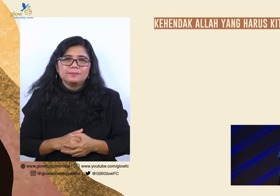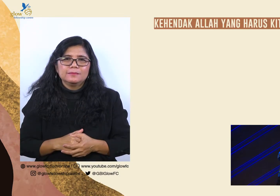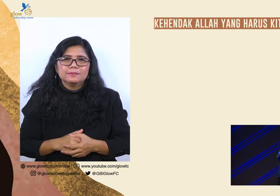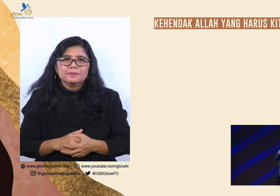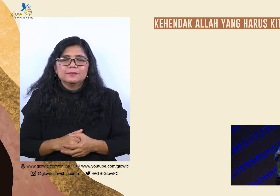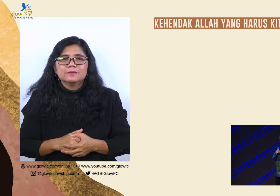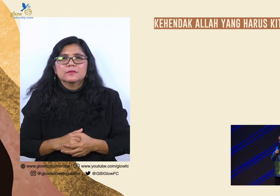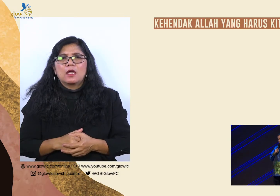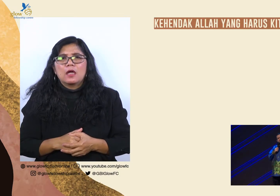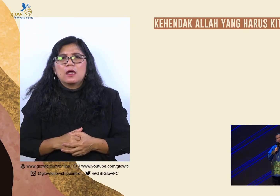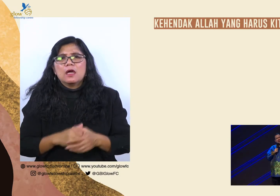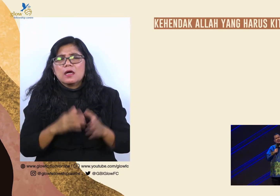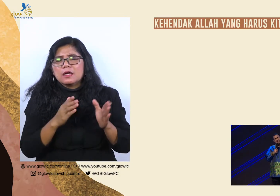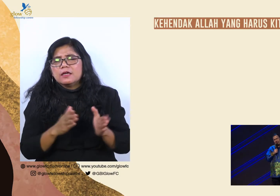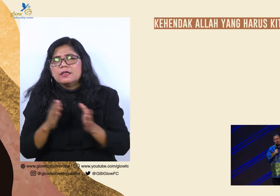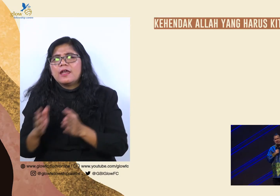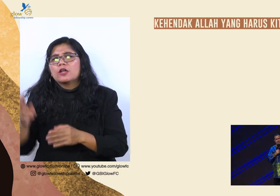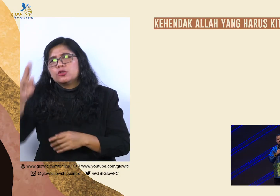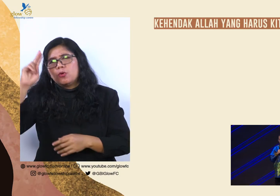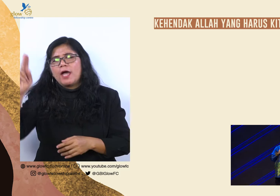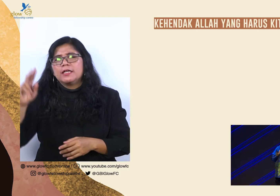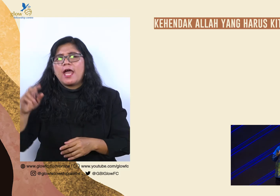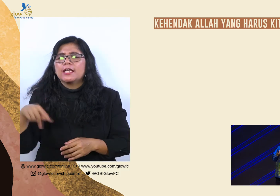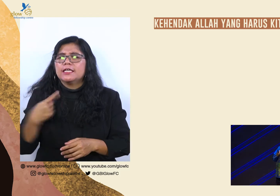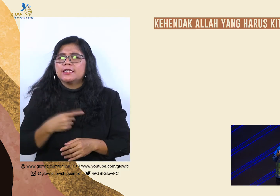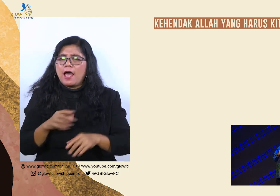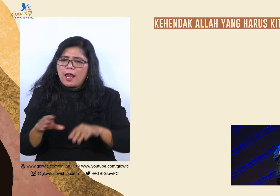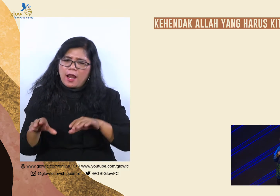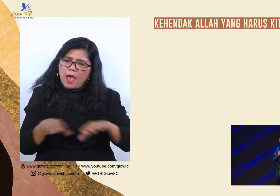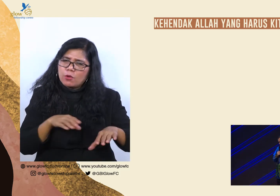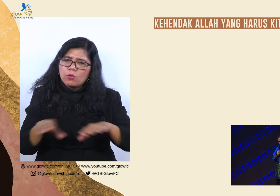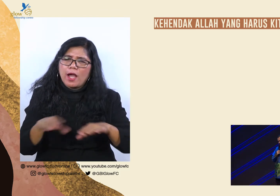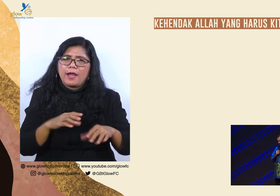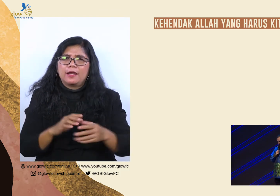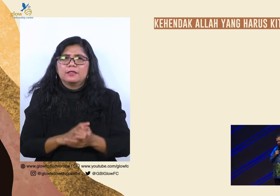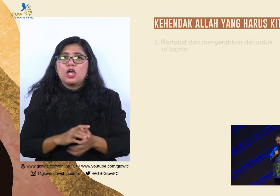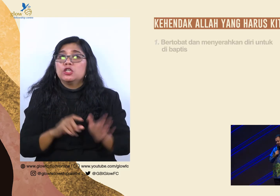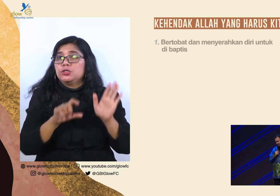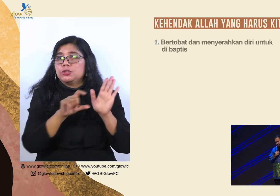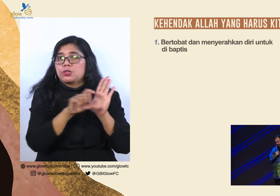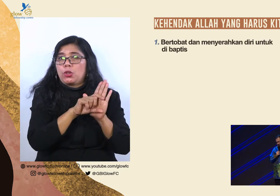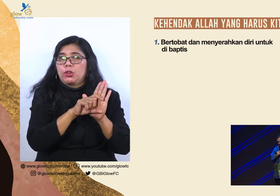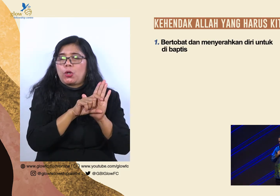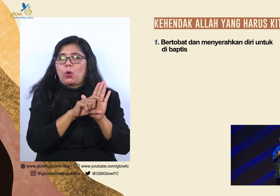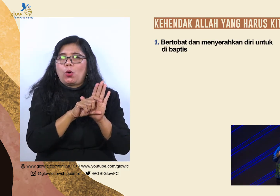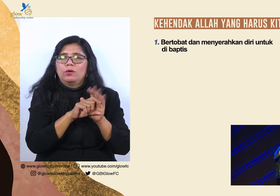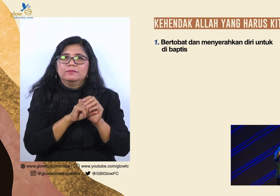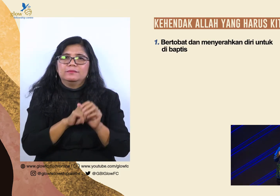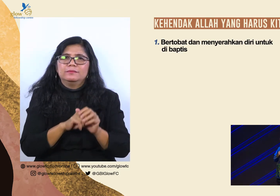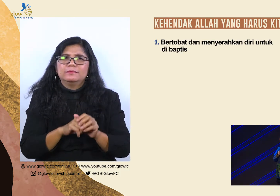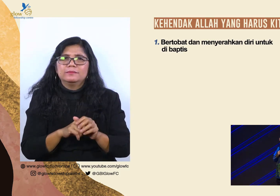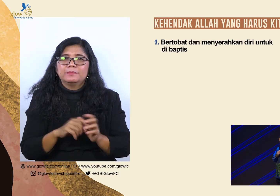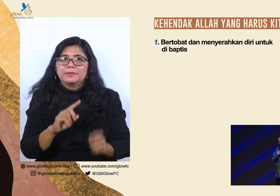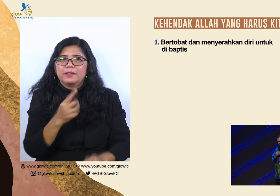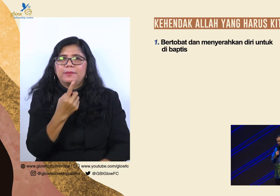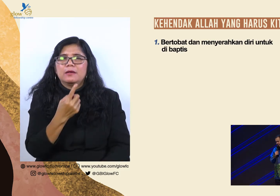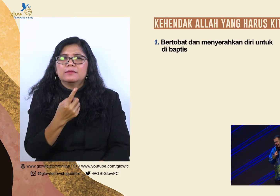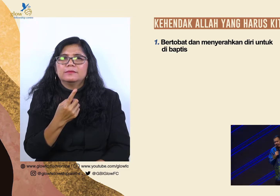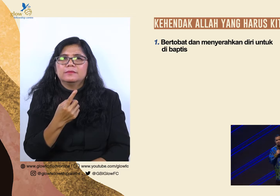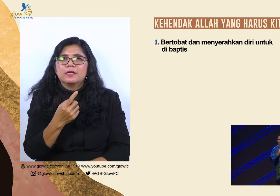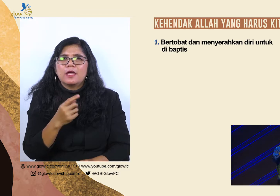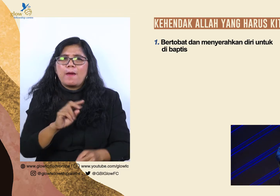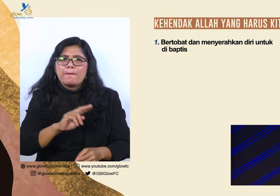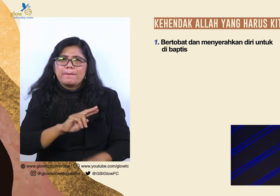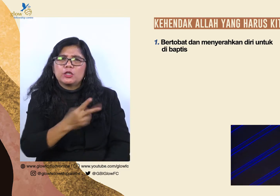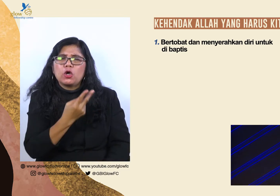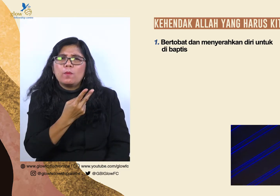Kendak Allah yang harus kita laksanakan. Mungkin sudah berkata, oke kalau kita harus melaksanakan kendak Allah, apa contohnya? Klik. Yang pertama, bertobat